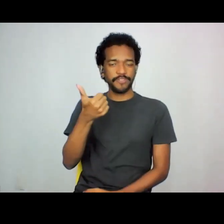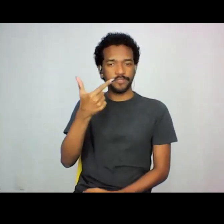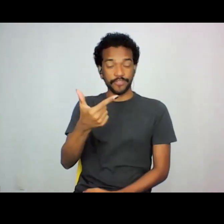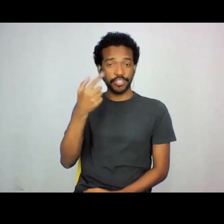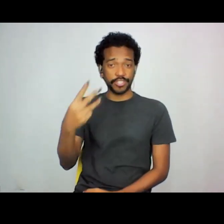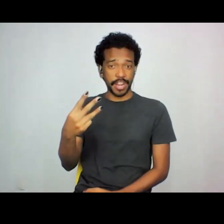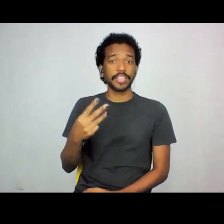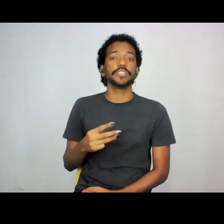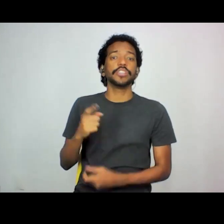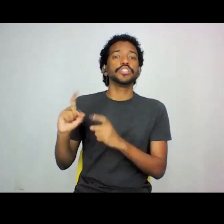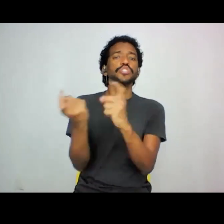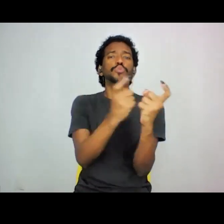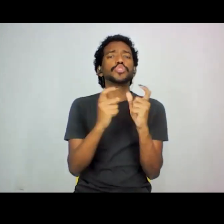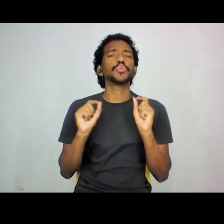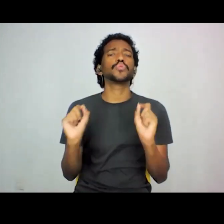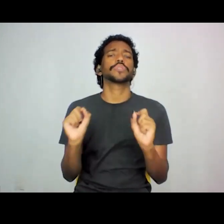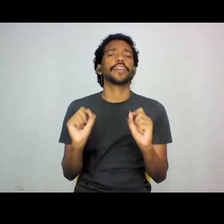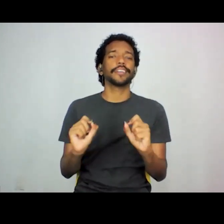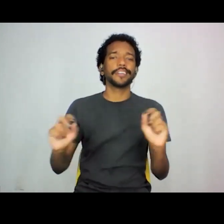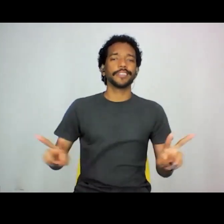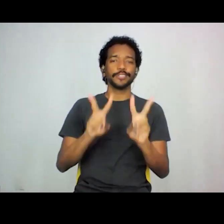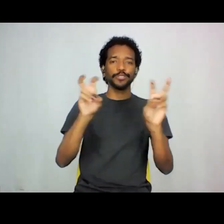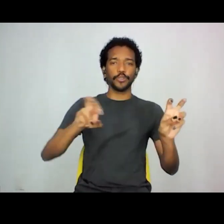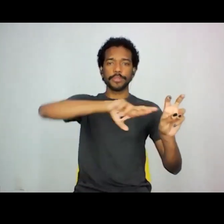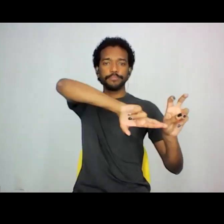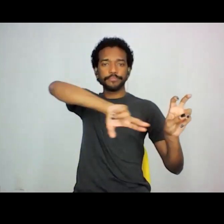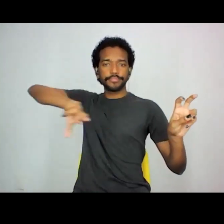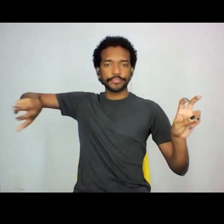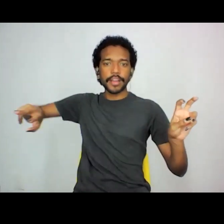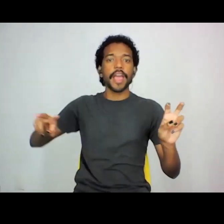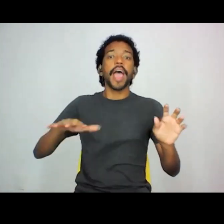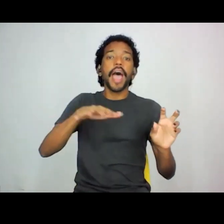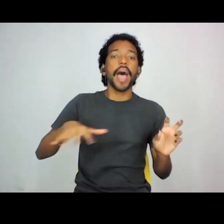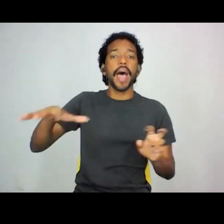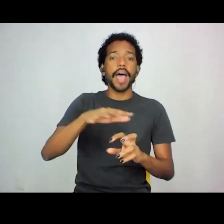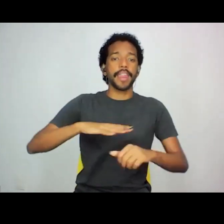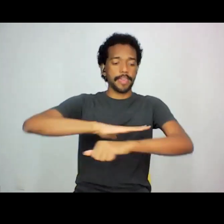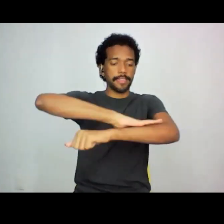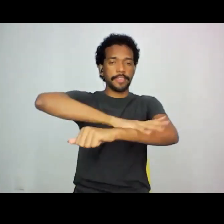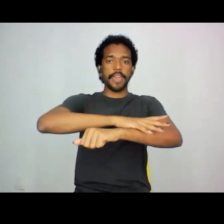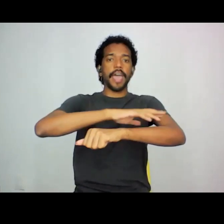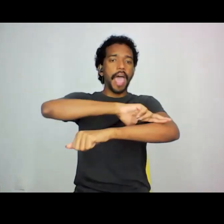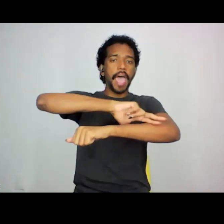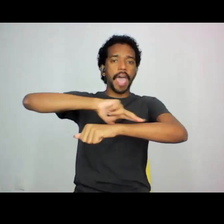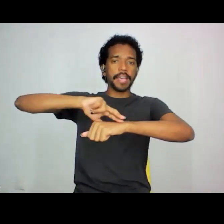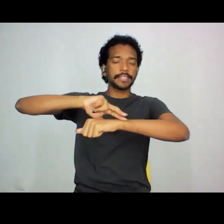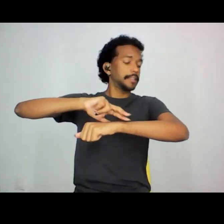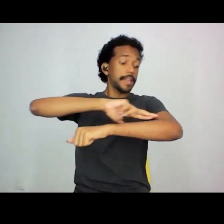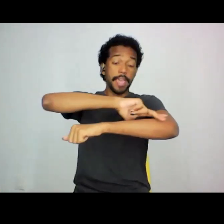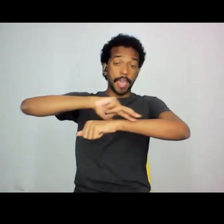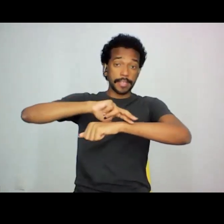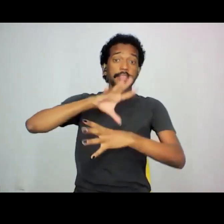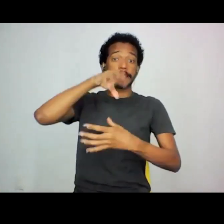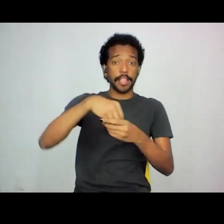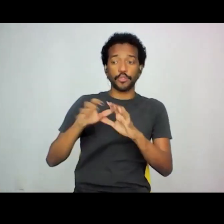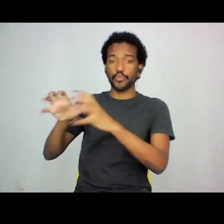discutir questões relacionadas à racialização de grupos sociais, considerando processos